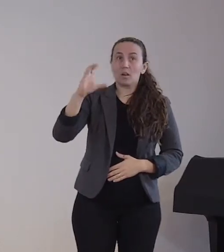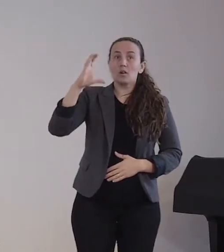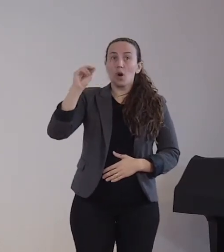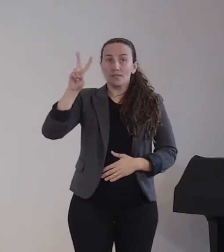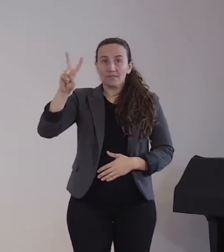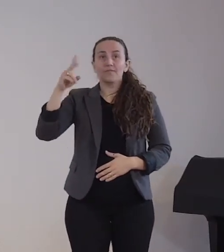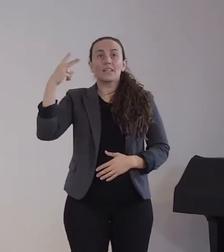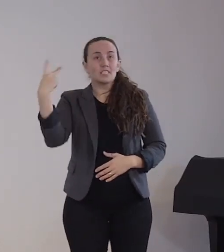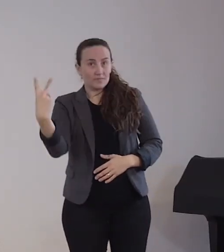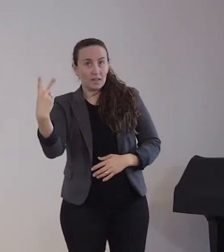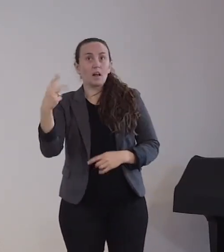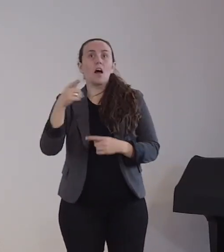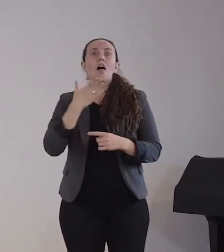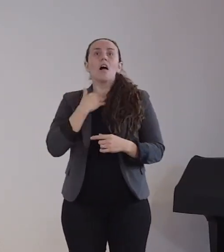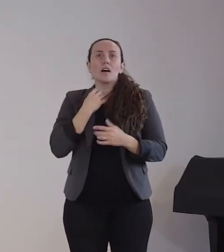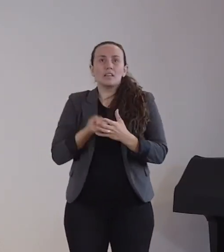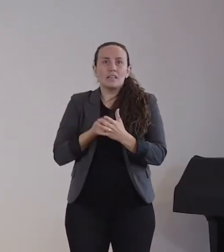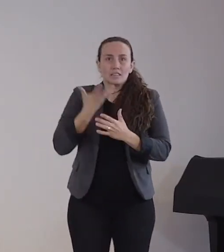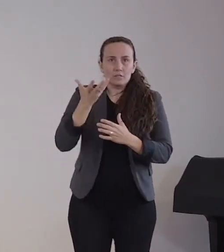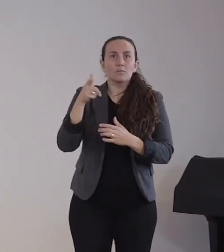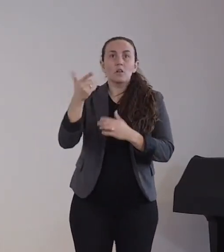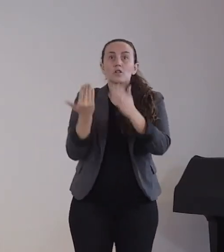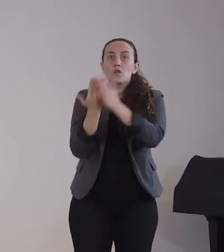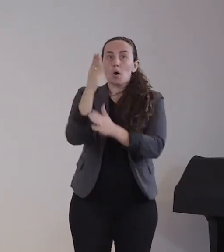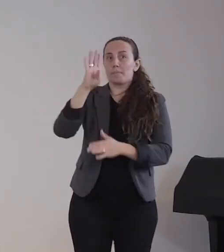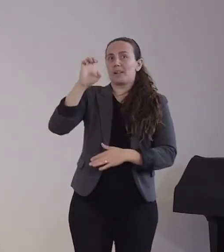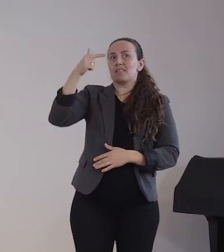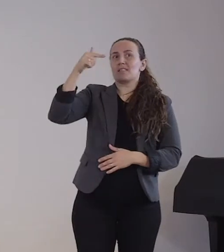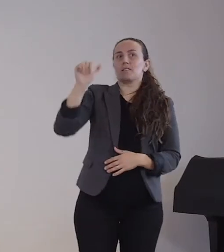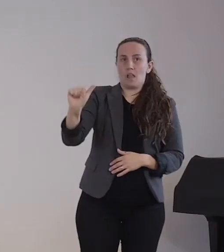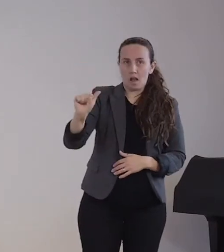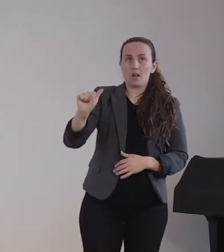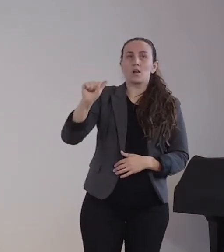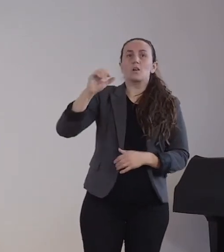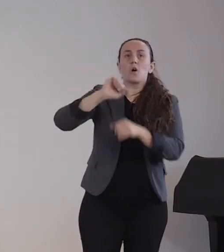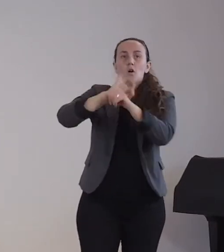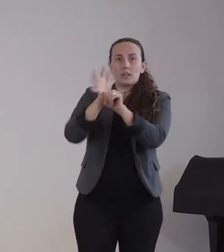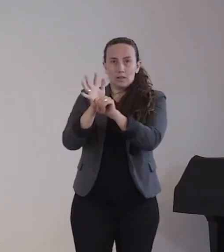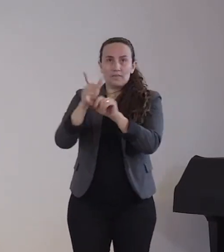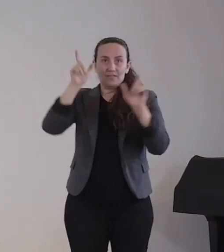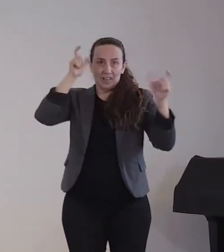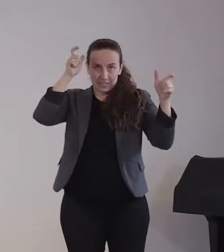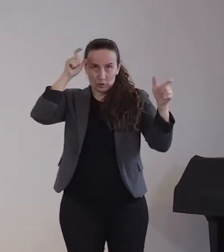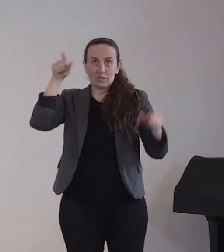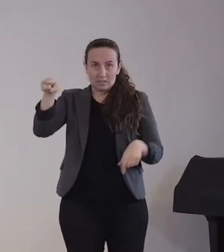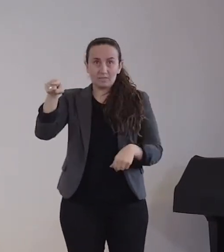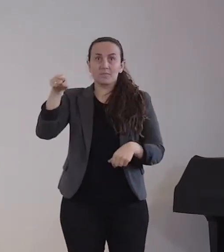das Anfang 2020 als Auslöser von Covid-19 identifiziert wurde.